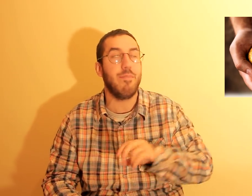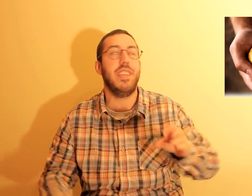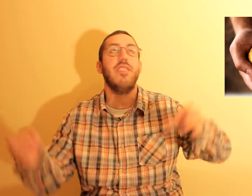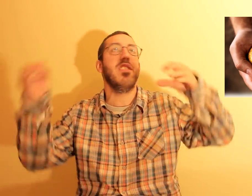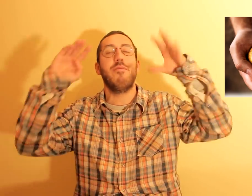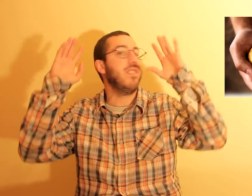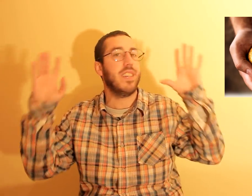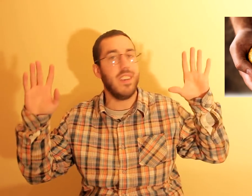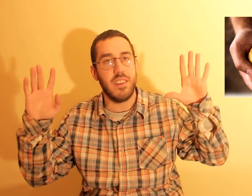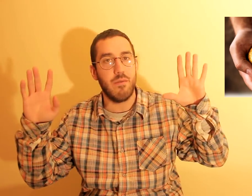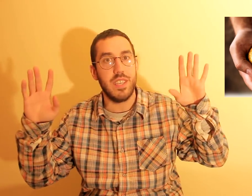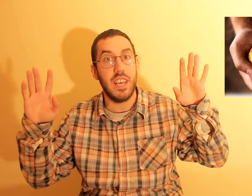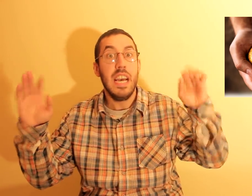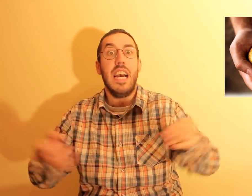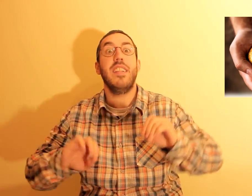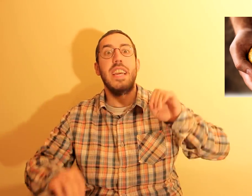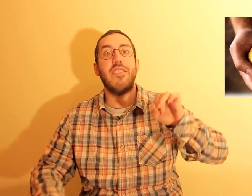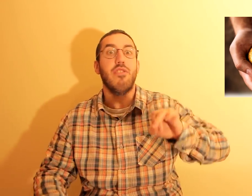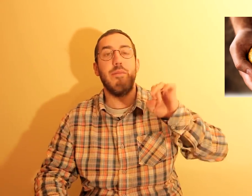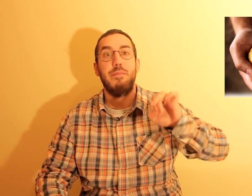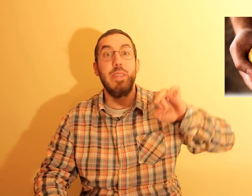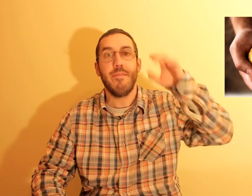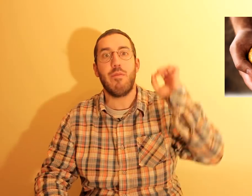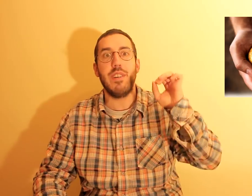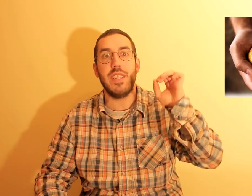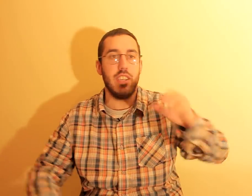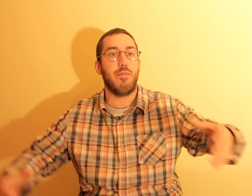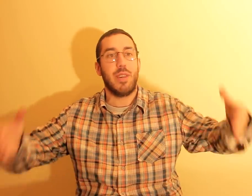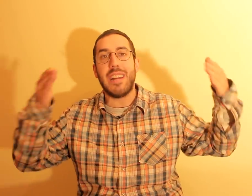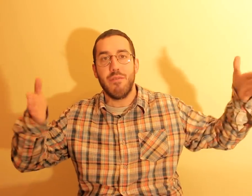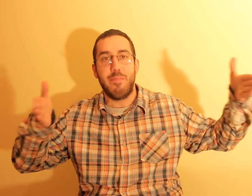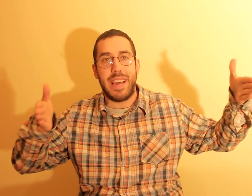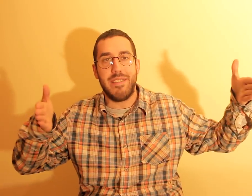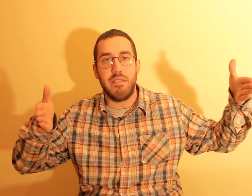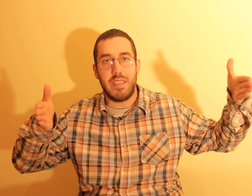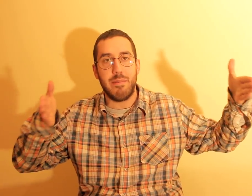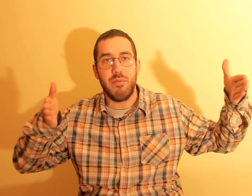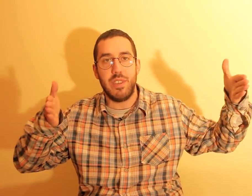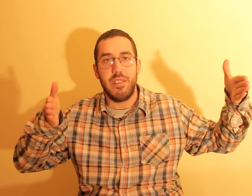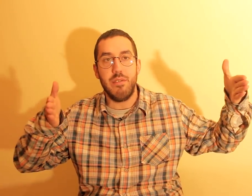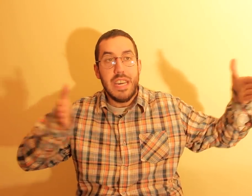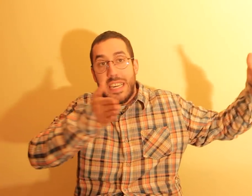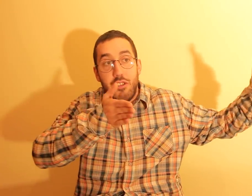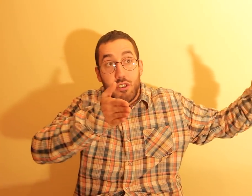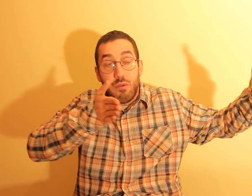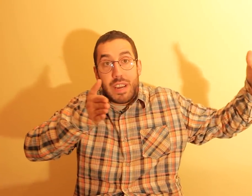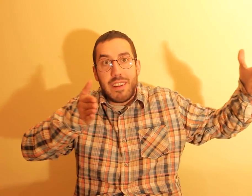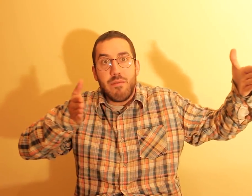Pois é, eles lembram-se de cada coisa. Aliás, outra vez vi uma coisa que eles pegaram num prédio, que estava num sítio, e deslocaram